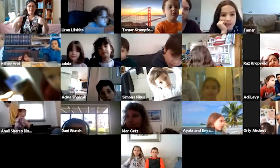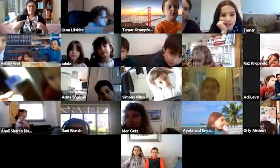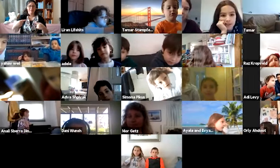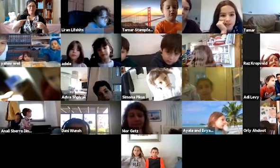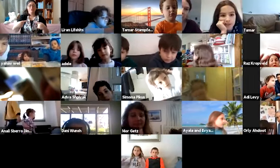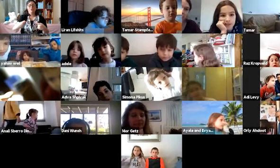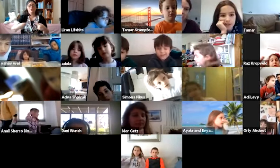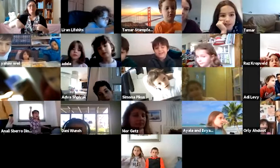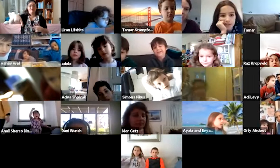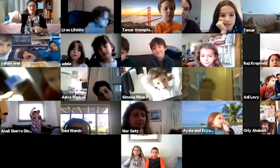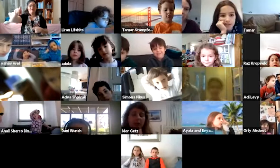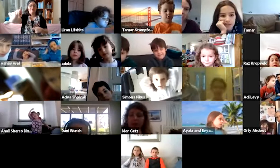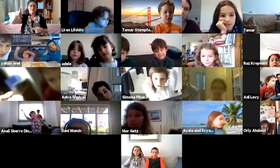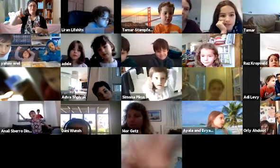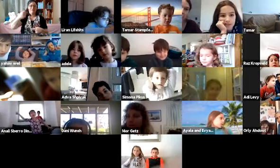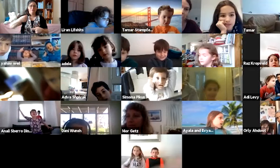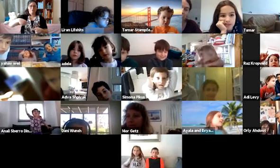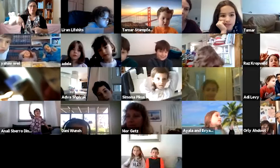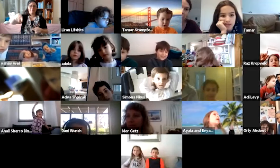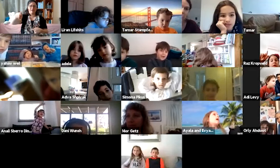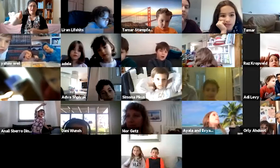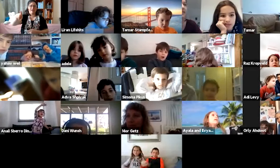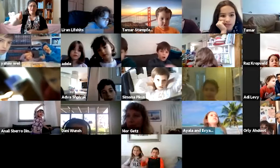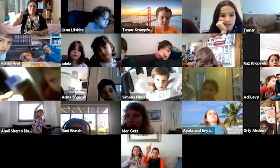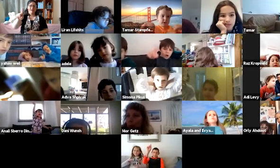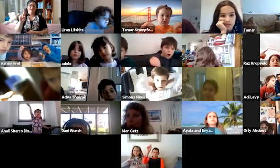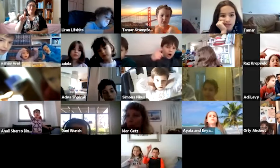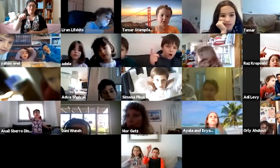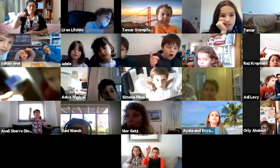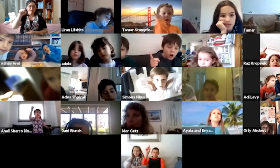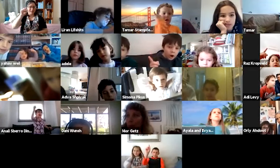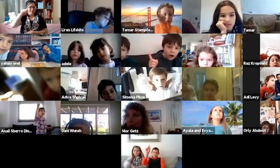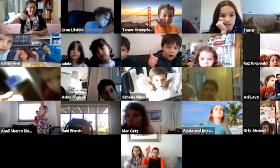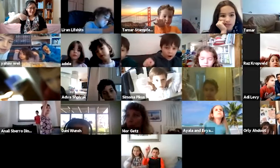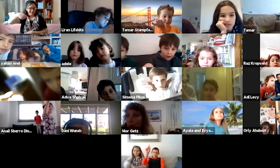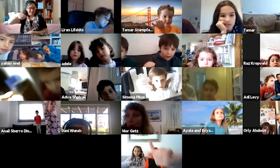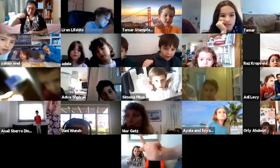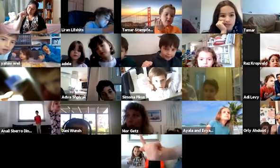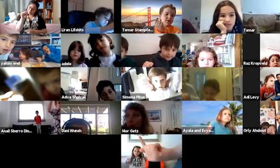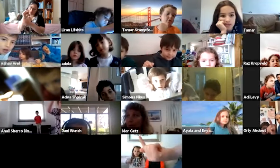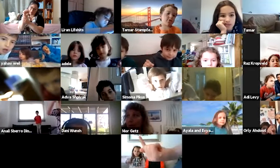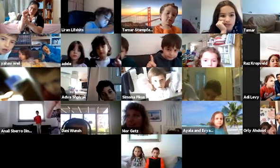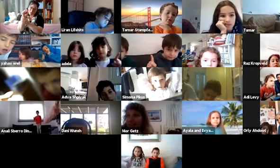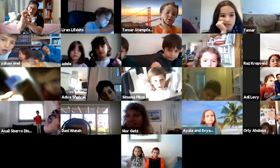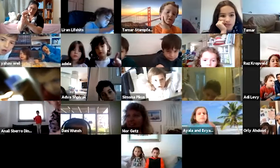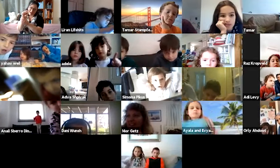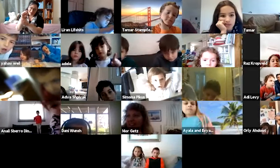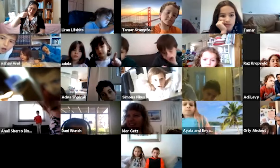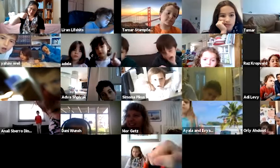שבתא. שבתא. האצבע מתחבט. רואים שהיא סגורה? ואז